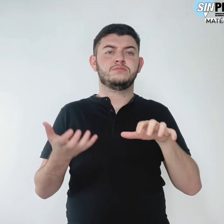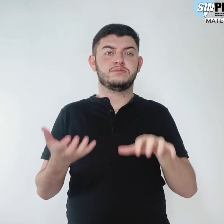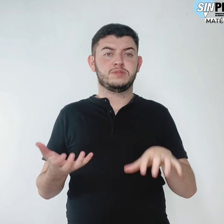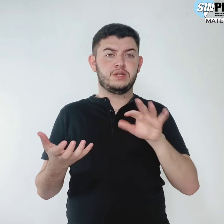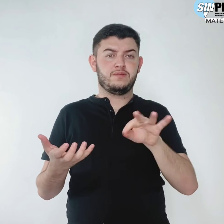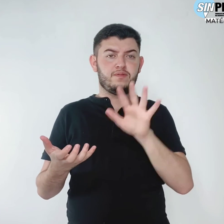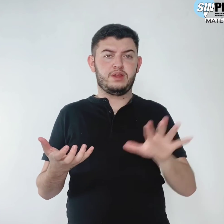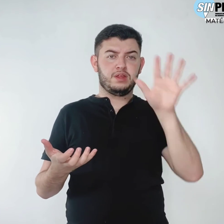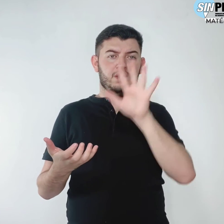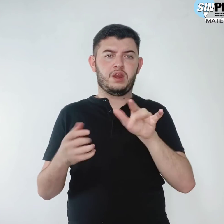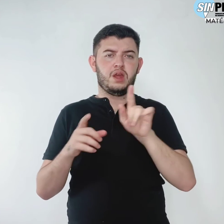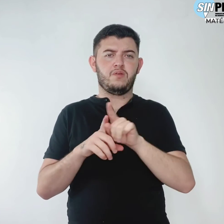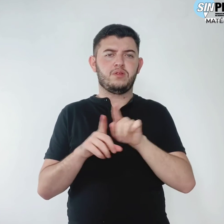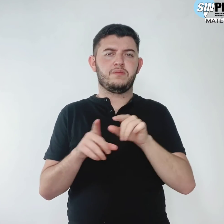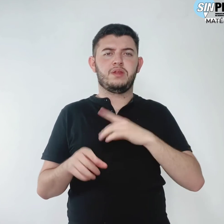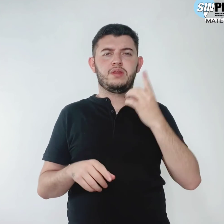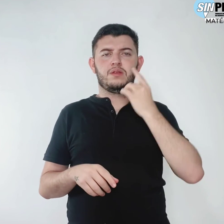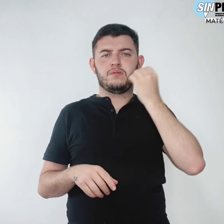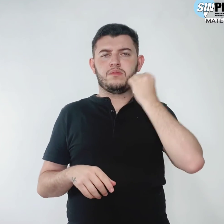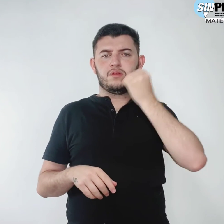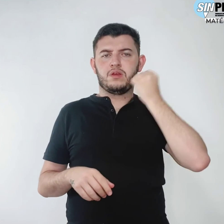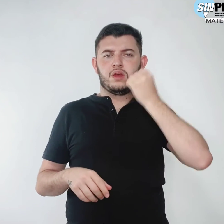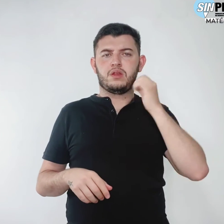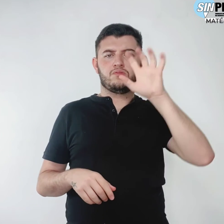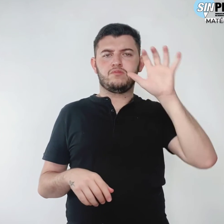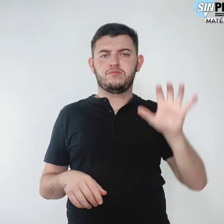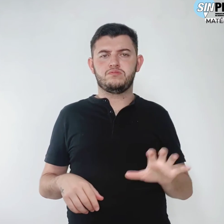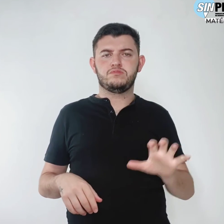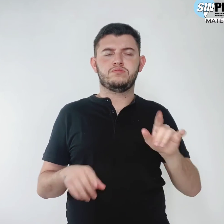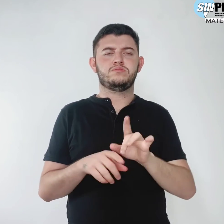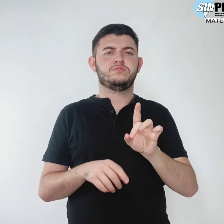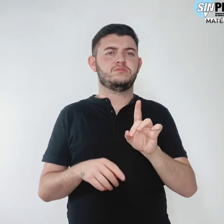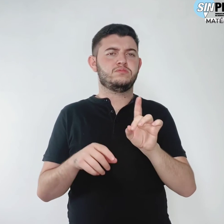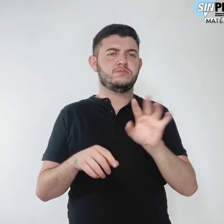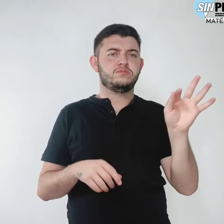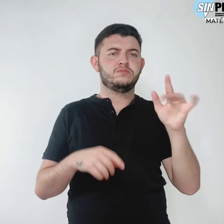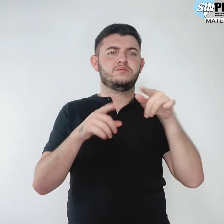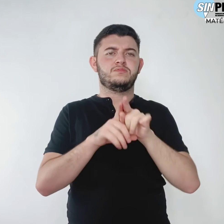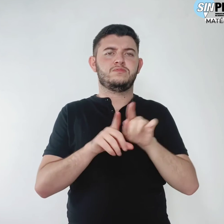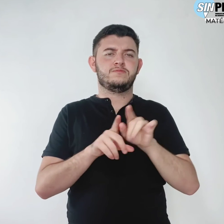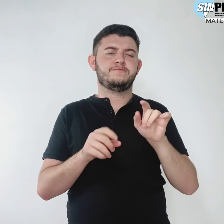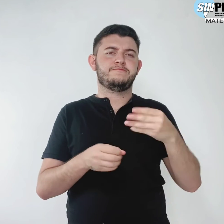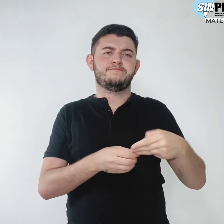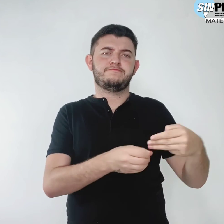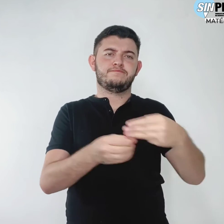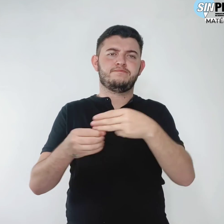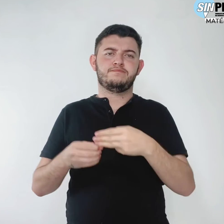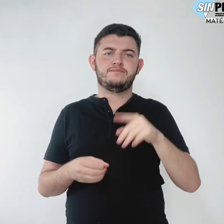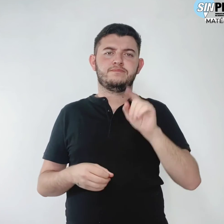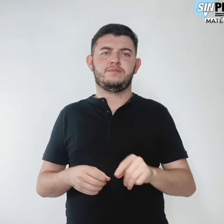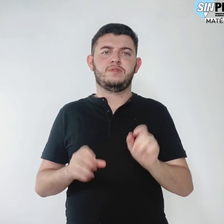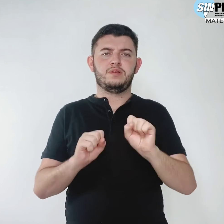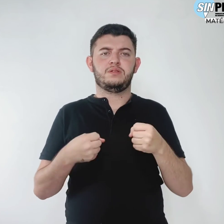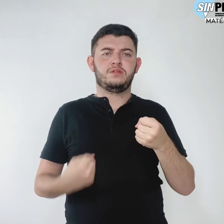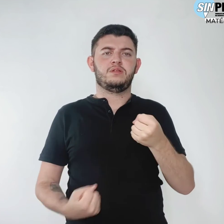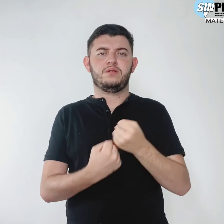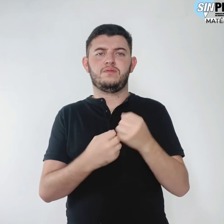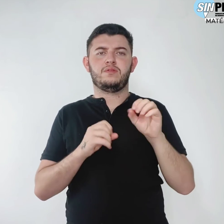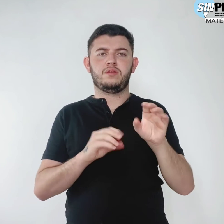e Federal, no atendimento aos direitos à educação básica pública. Live da